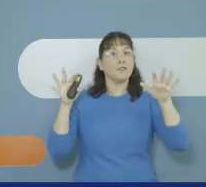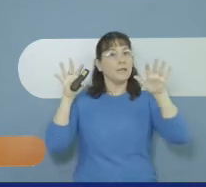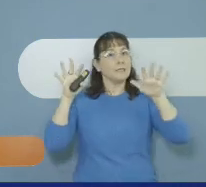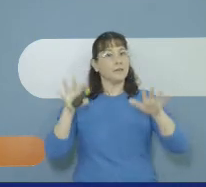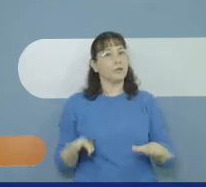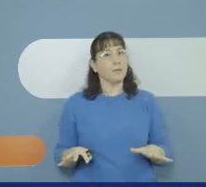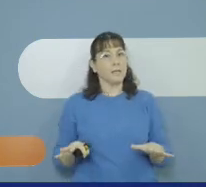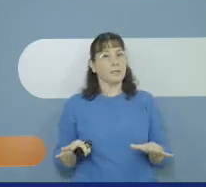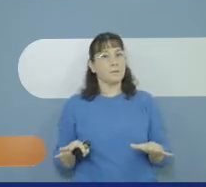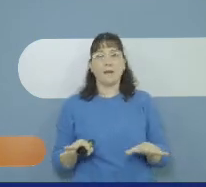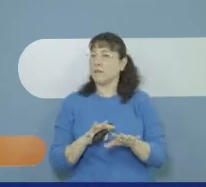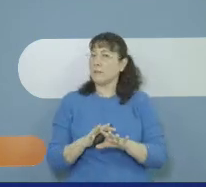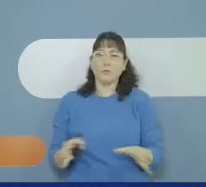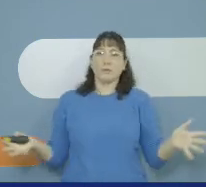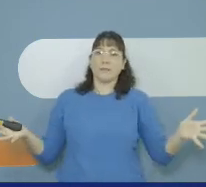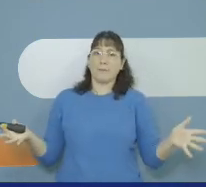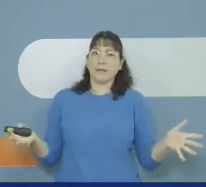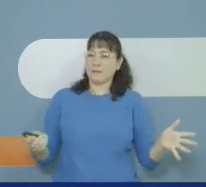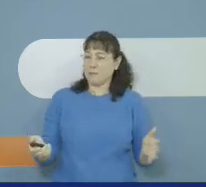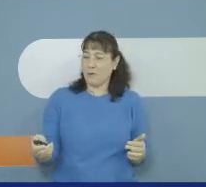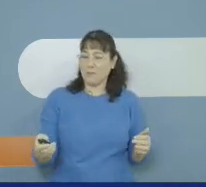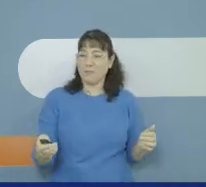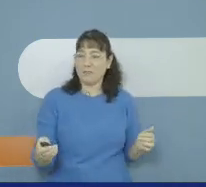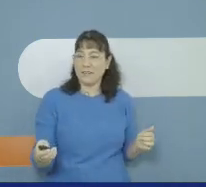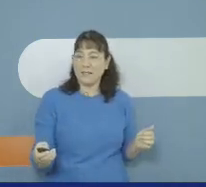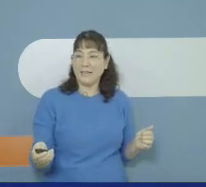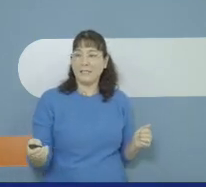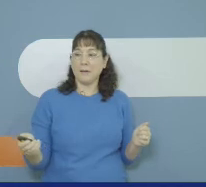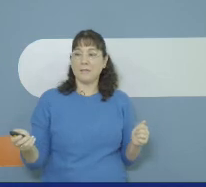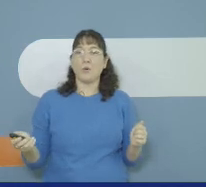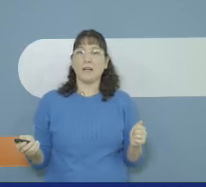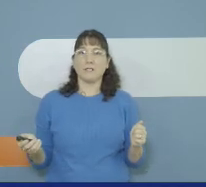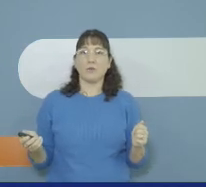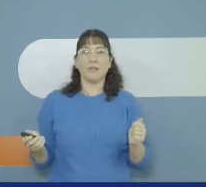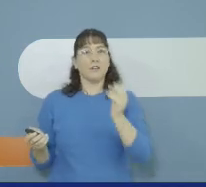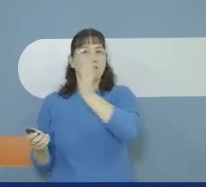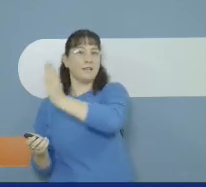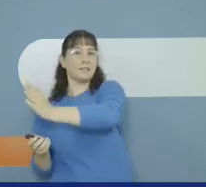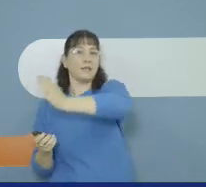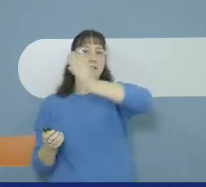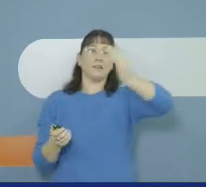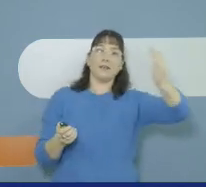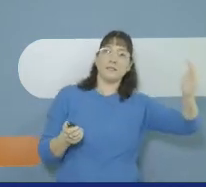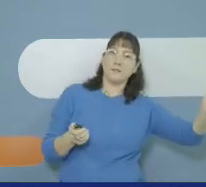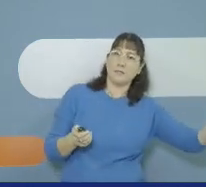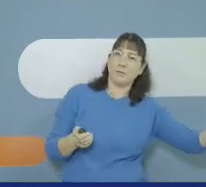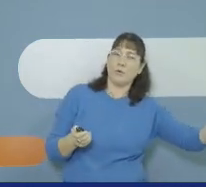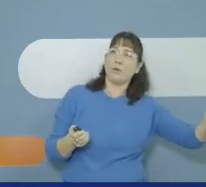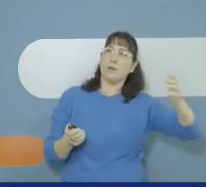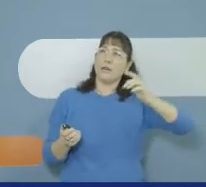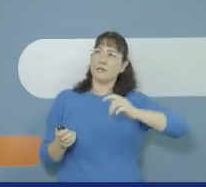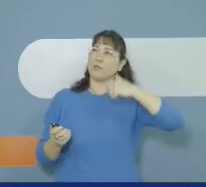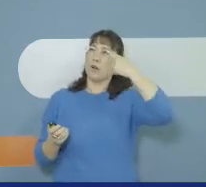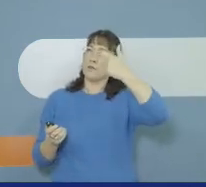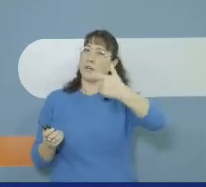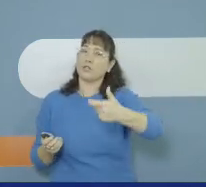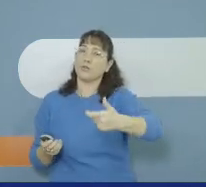אפשר לסדר אותם על הרצפה ופשוט לספר את הסיפור להניח בצורה כזאת ולסדר לפי רצף הסיפור